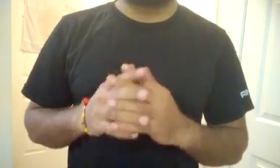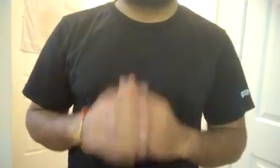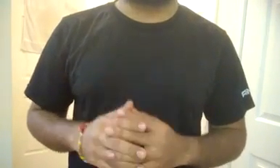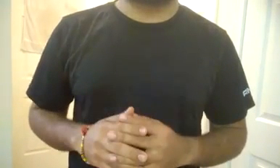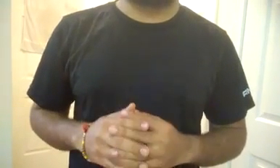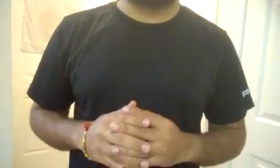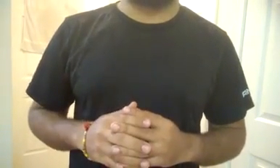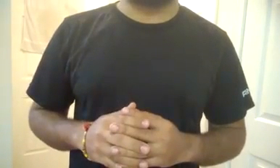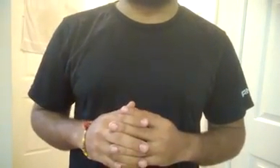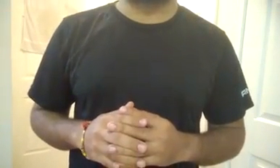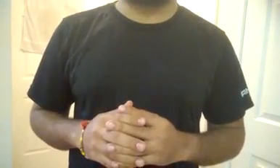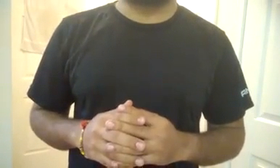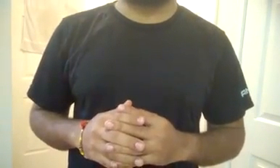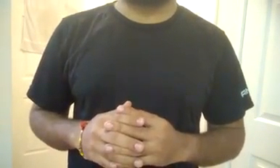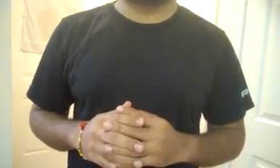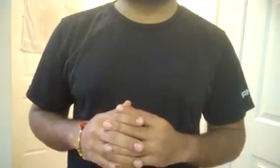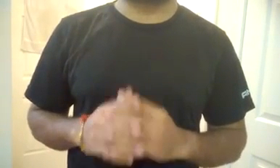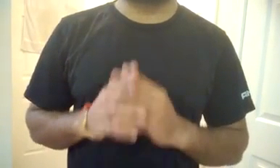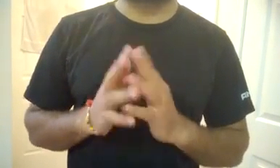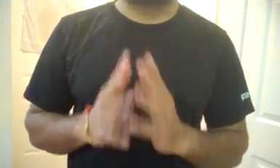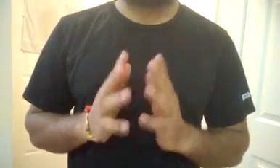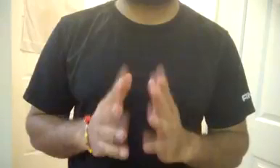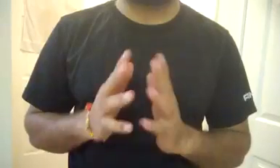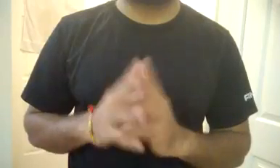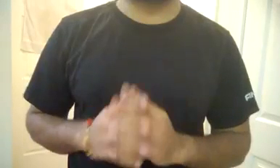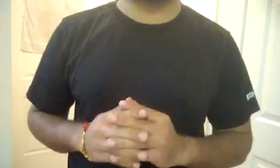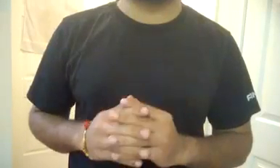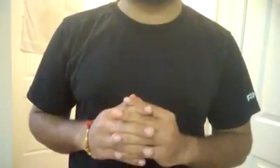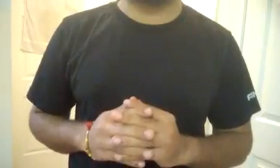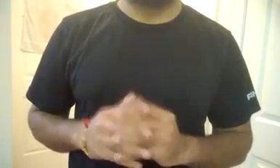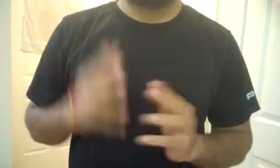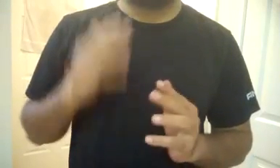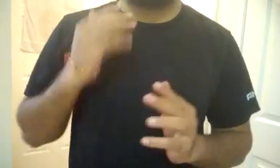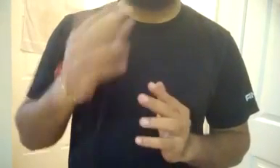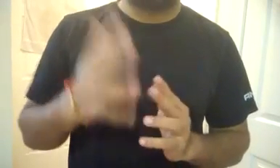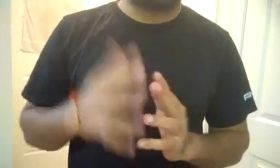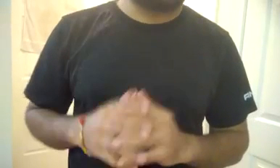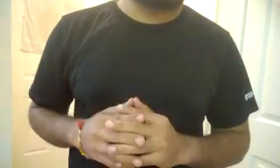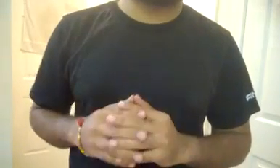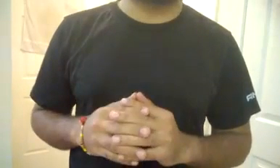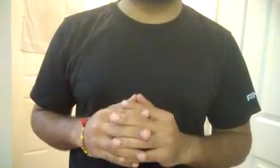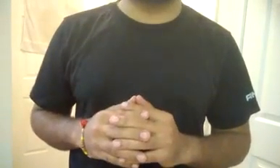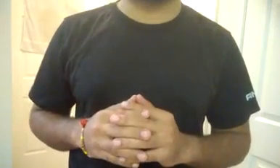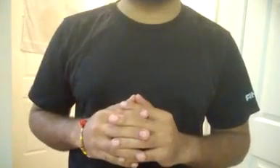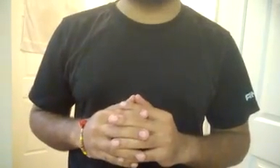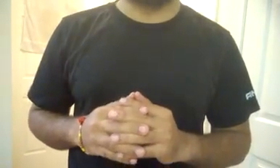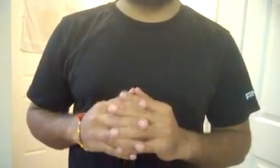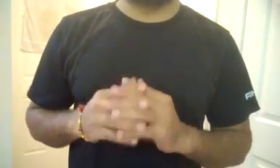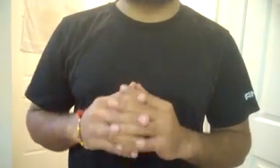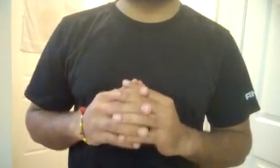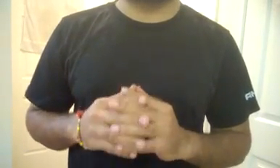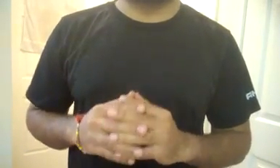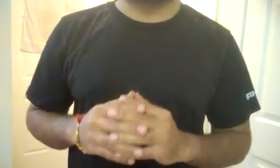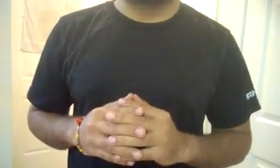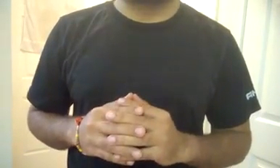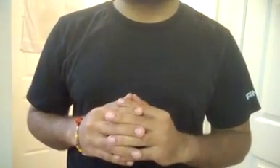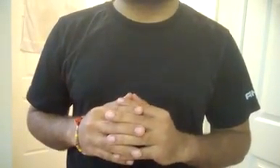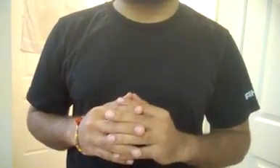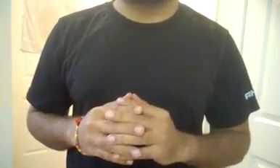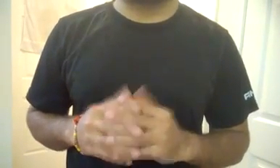आज आपसे ये वीडियो इसलिए बना रहा हूँ क्योंकि कुछ सीरियस सवाल पूछने हैं। शकल इसलिए नहीं दिखा रहा हूँ क्योंकि मकसद पॉपुलर होना नहीं